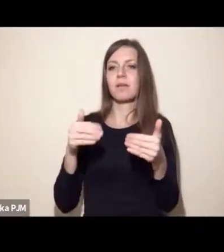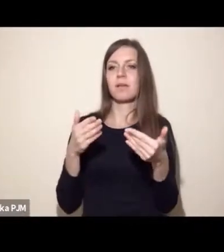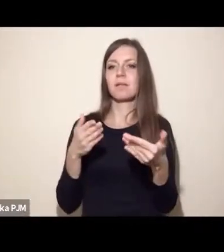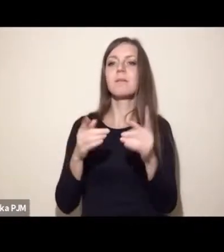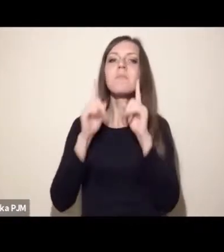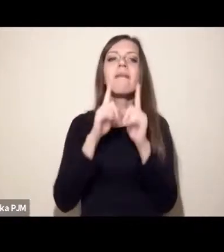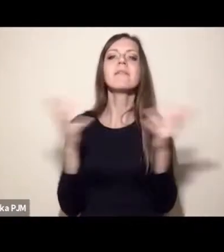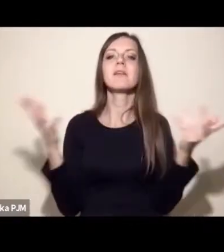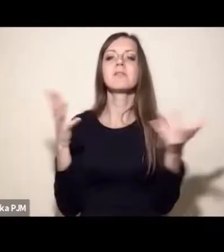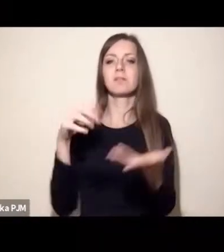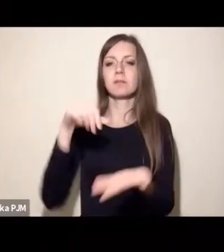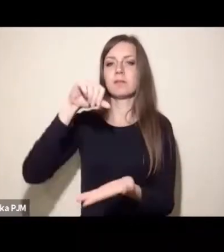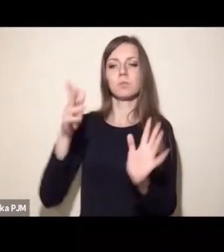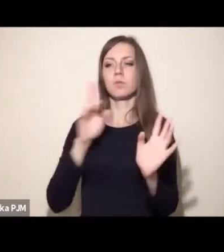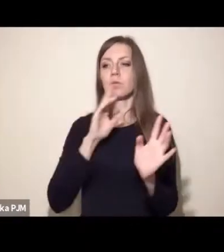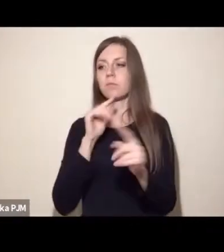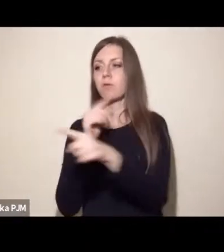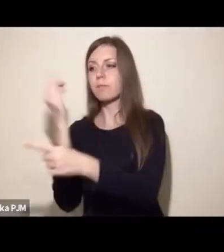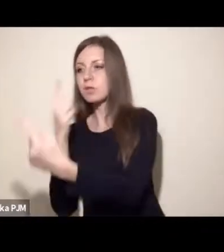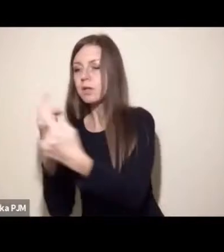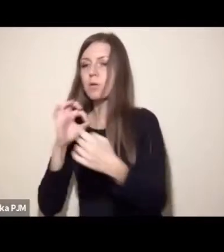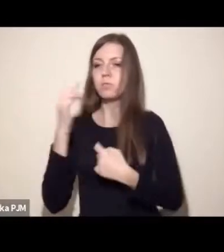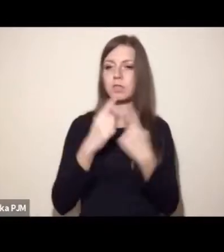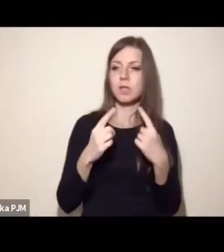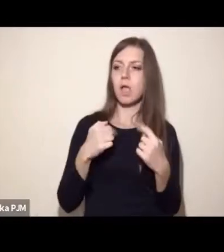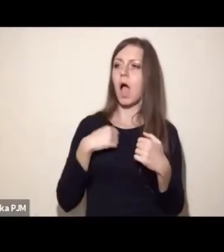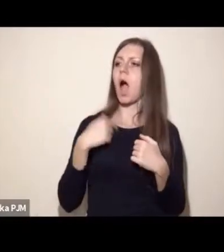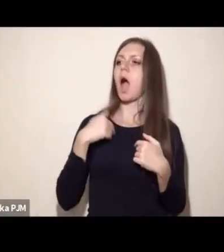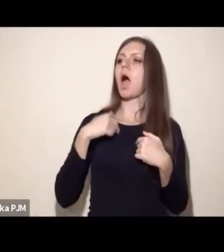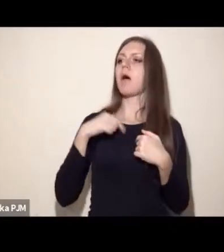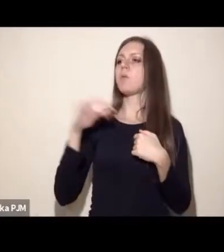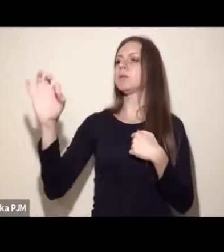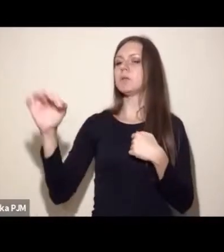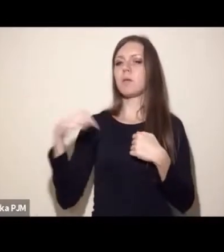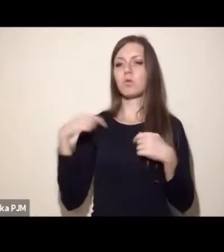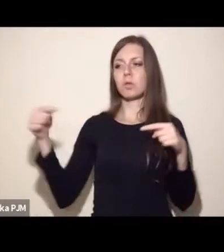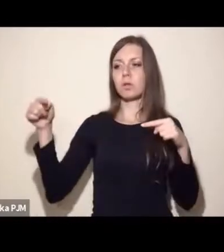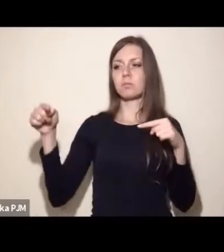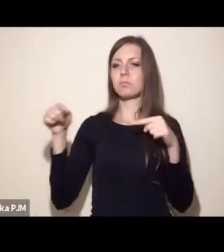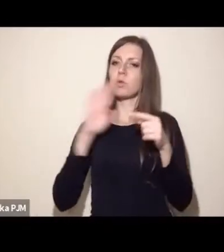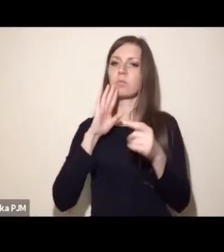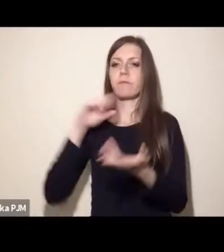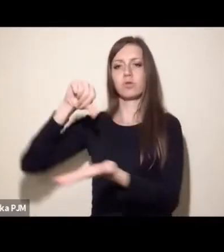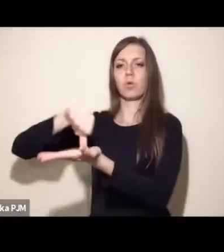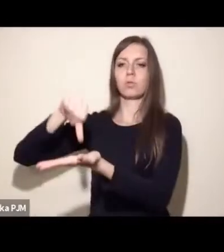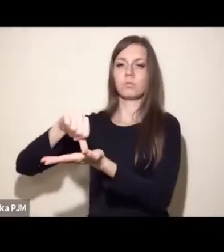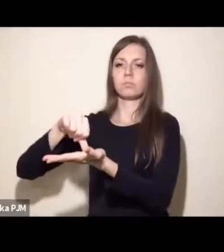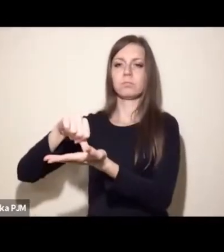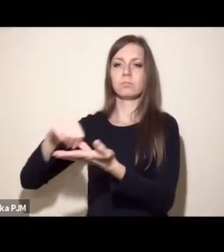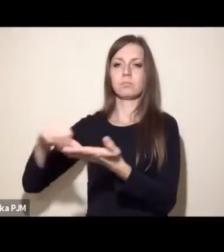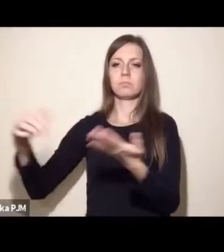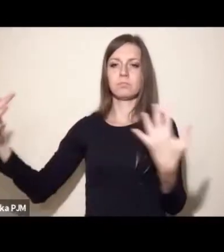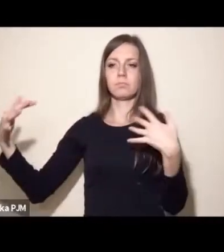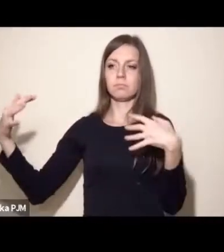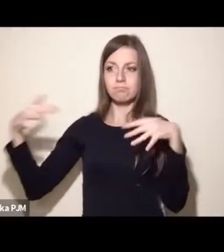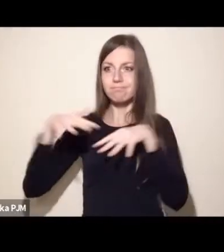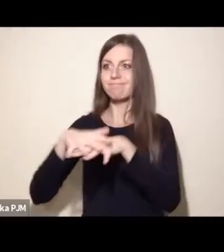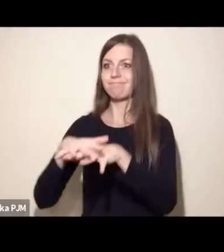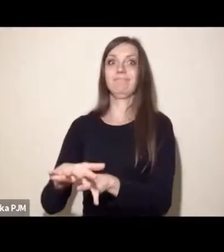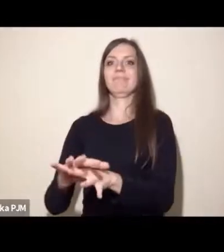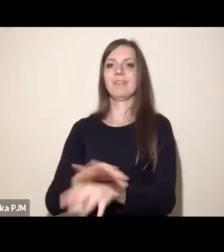ale wierzę, że zderzenie różnych perspektyw i dialog można tu tylko pomóc. Z tego względu, że zobaczcie, naprzeciwko nas stoją